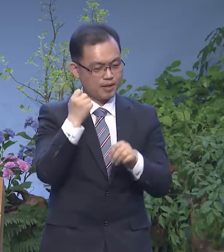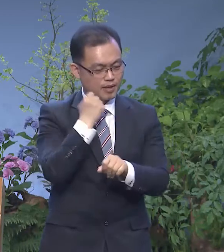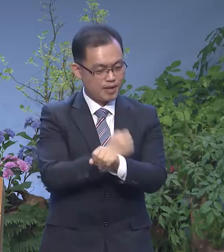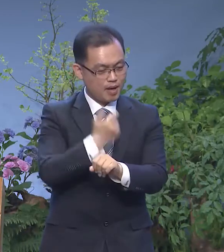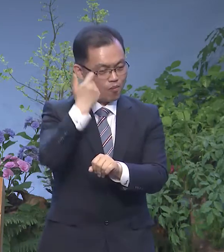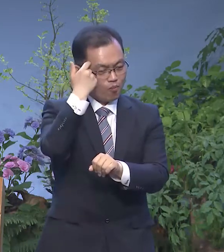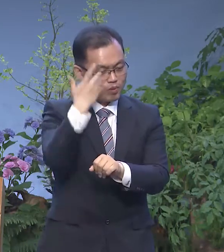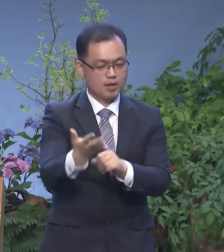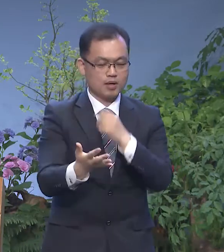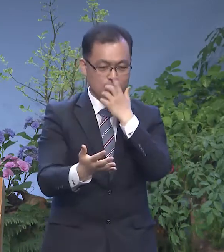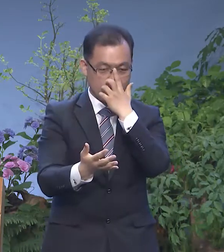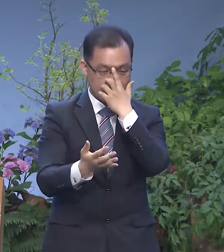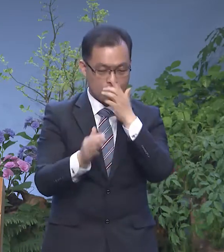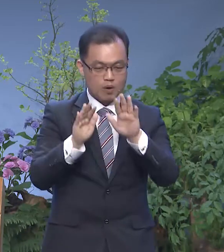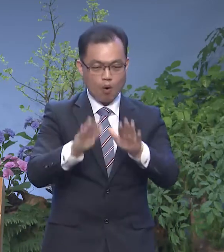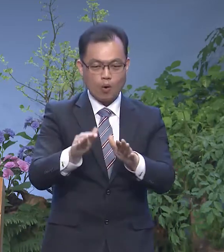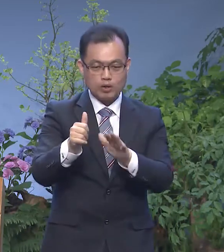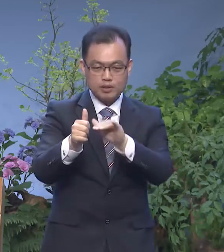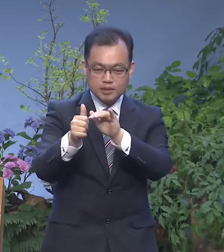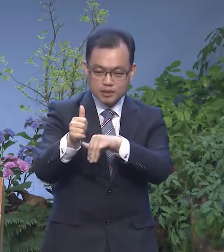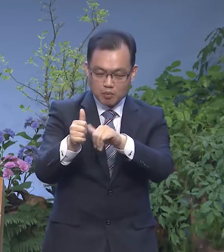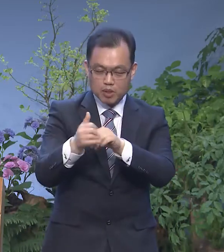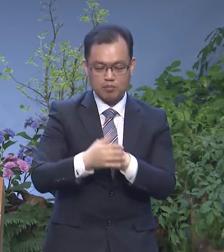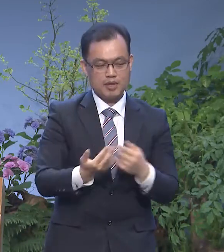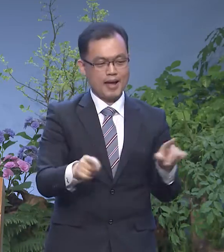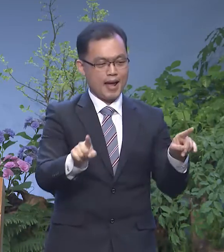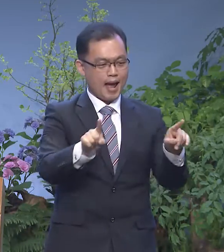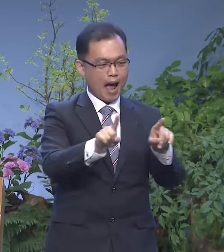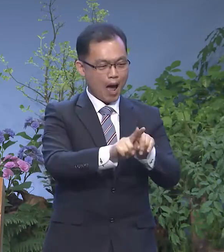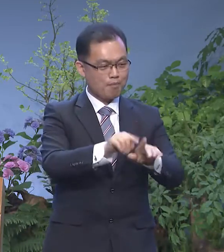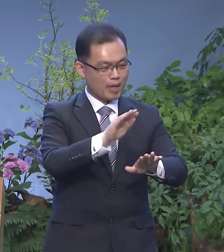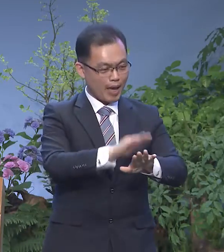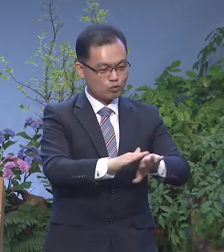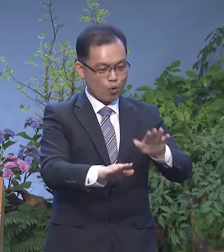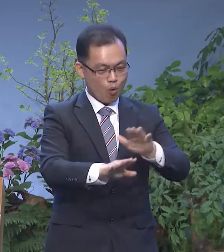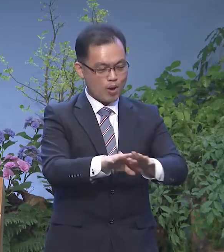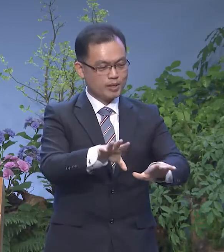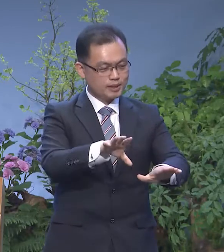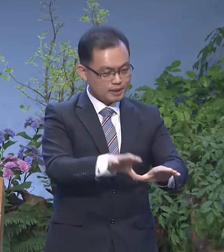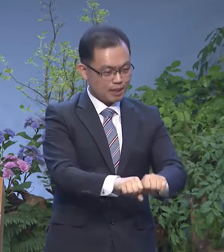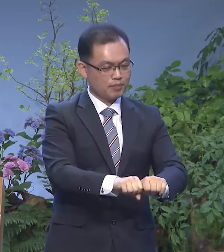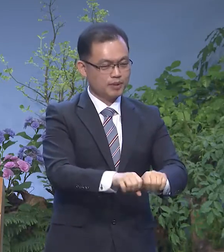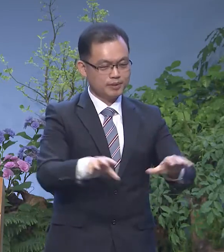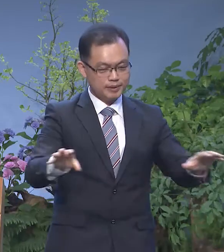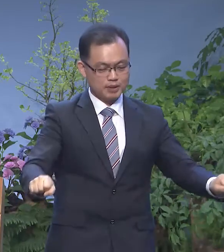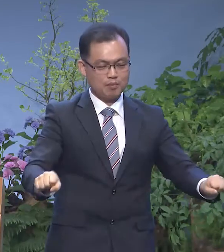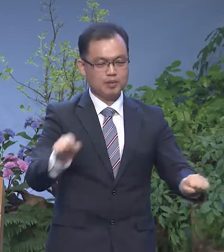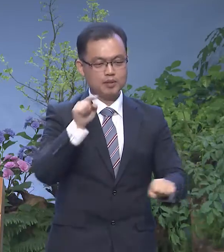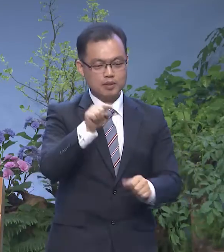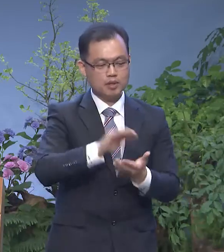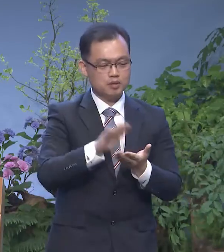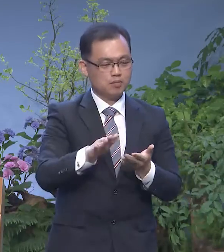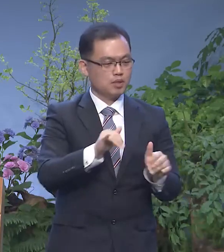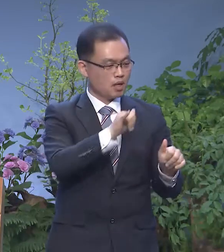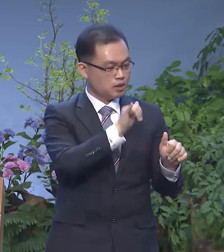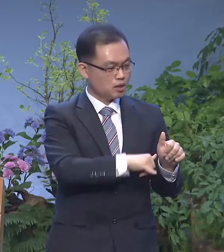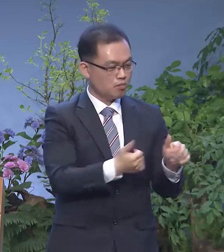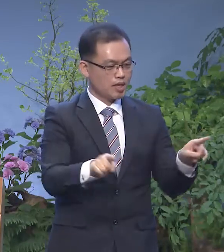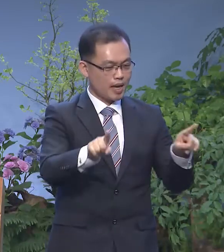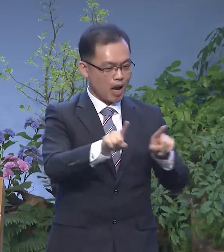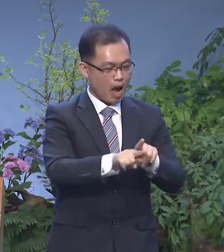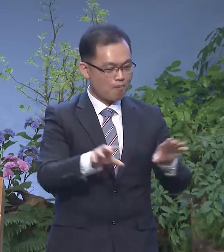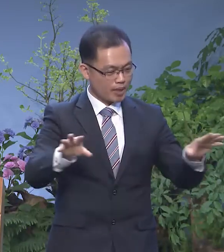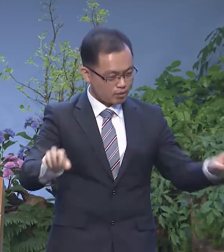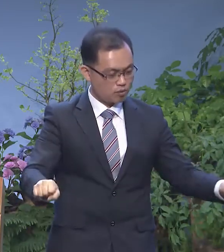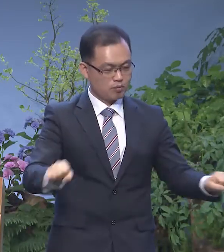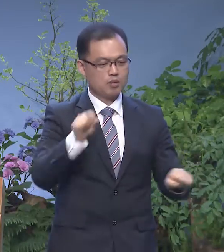오늘 성김은 함께 손을 잡아주는 것입니다 성김은 함께 손을 잡아주는